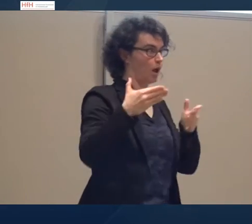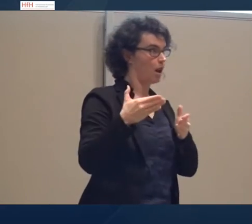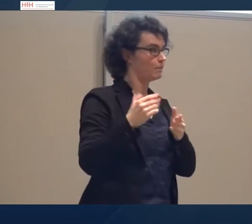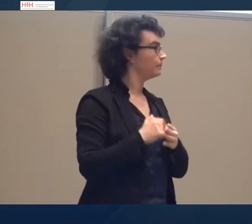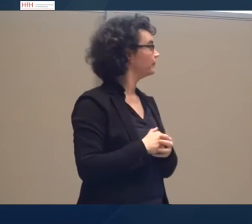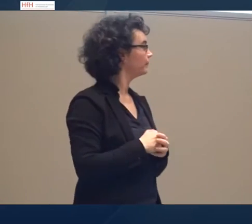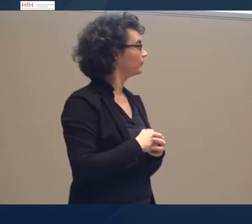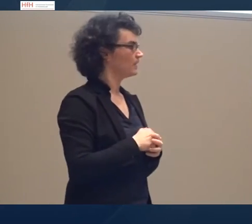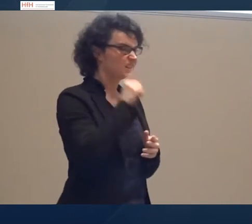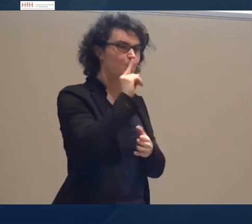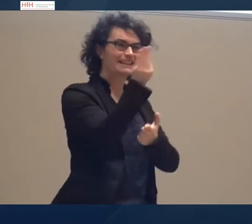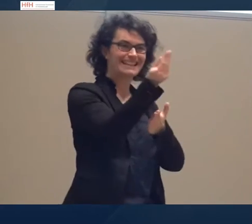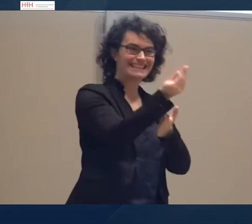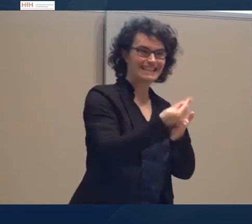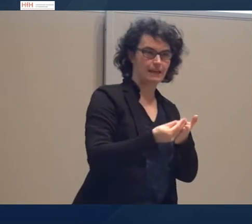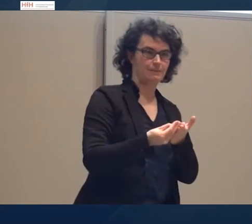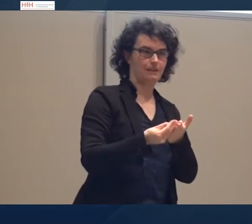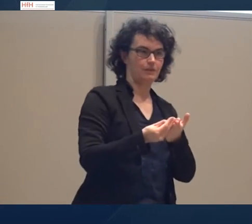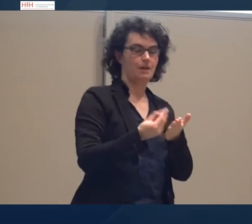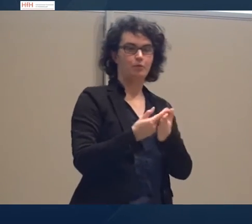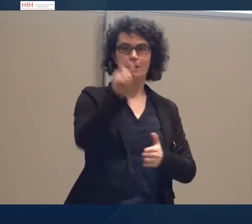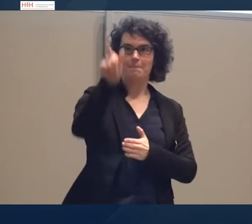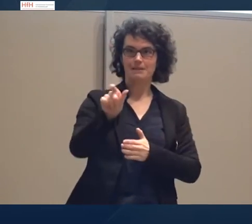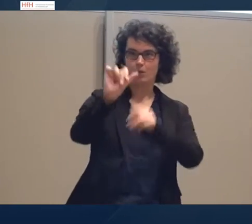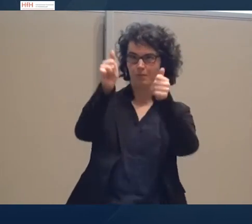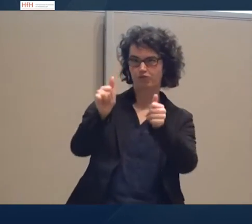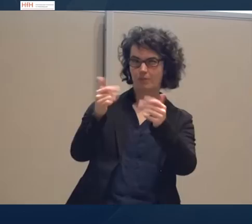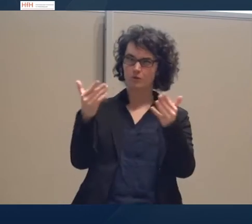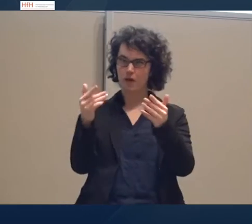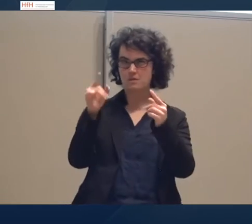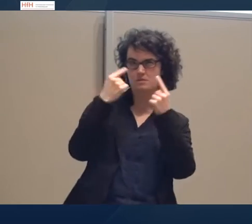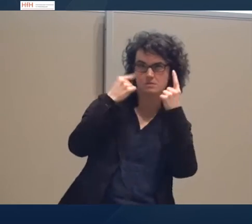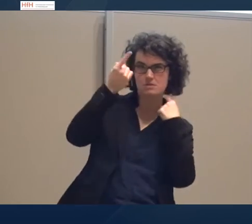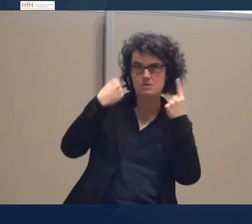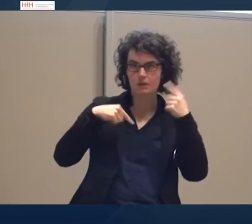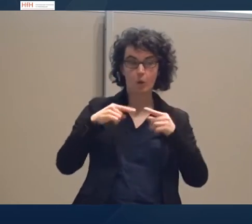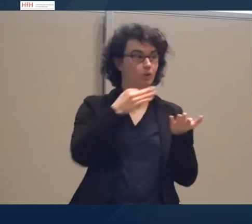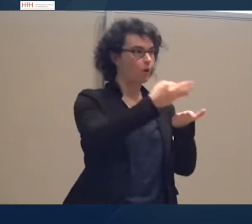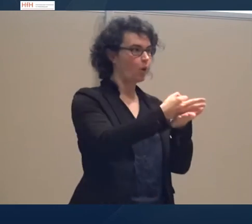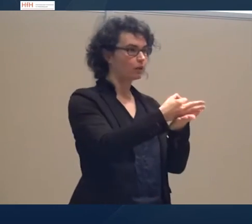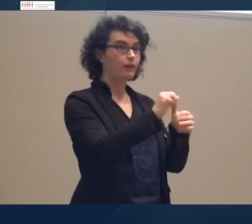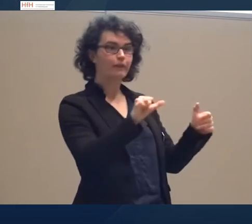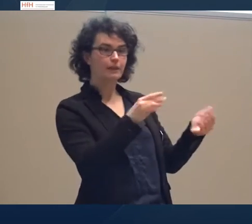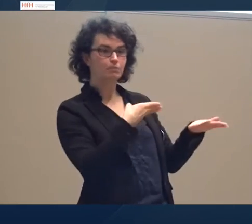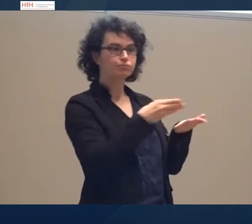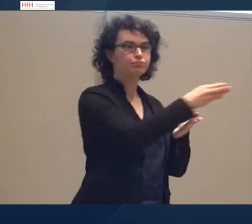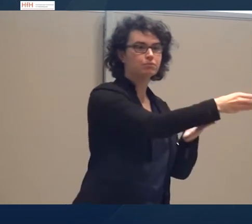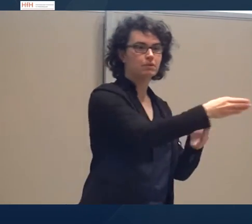zuordnen. Also Personenbeschreibung, beispielsweise Ortsbeschreibung, Weltbeschreibung. Die